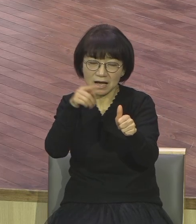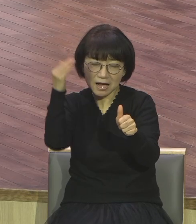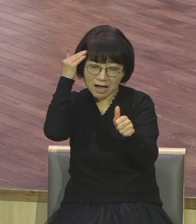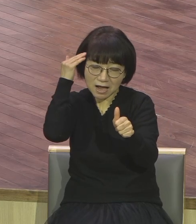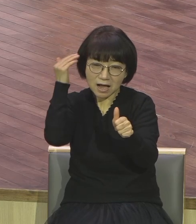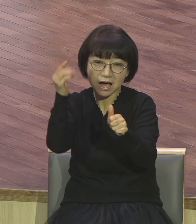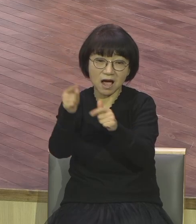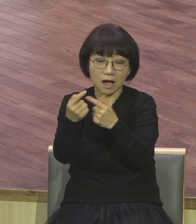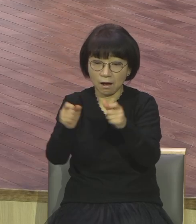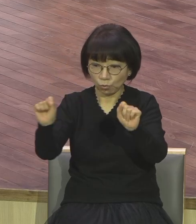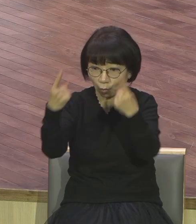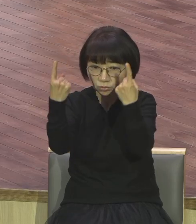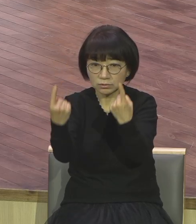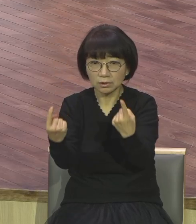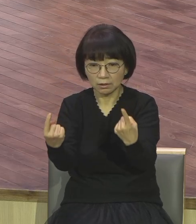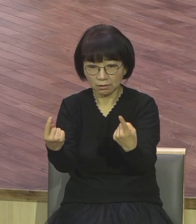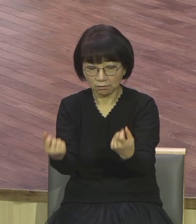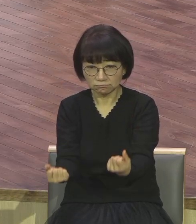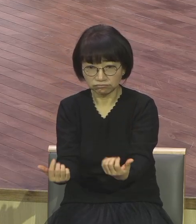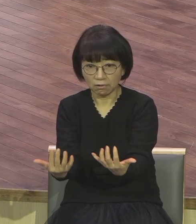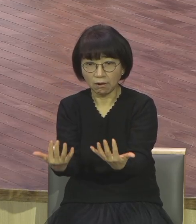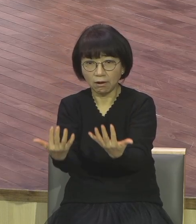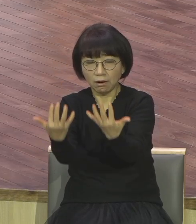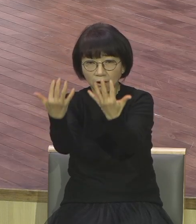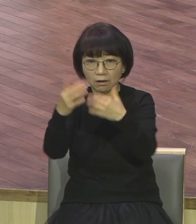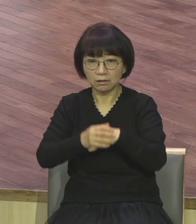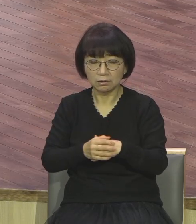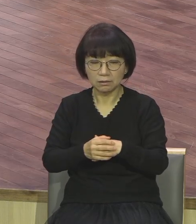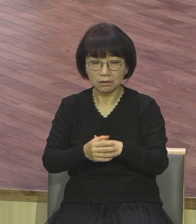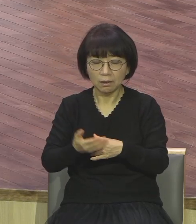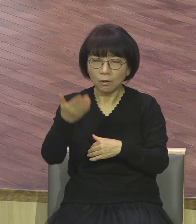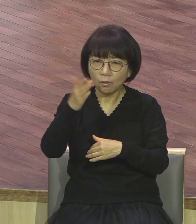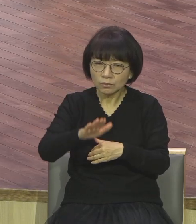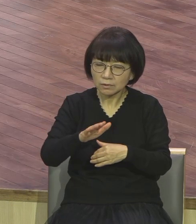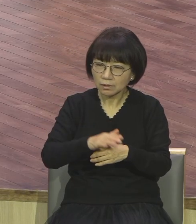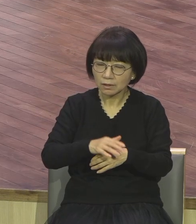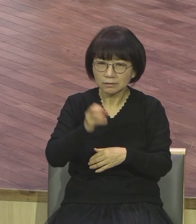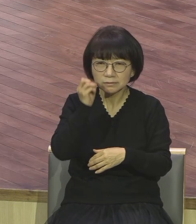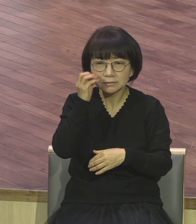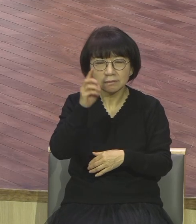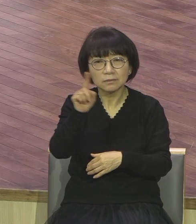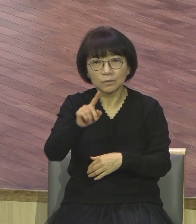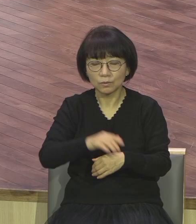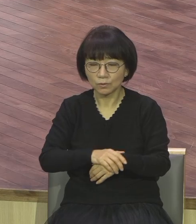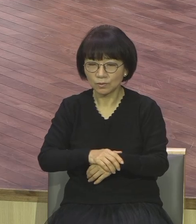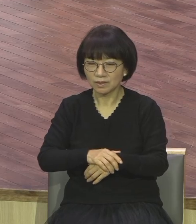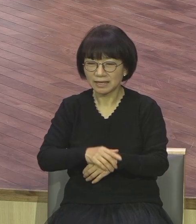뽑아버려버리지 왜 그냥 놔두라고 하시는지 이해가 되지 않습니다 그런데